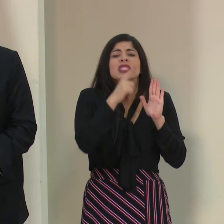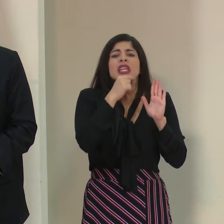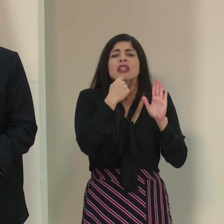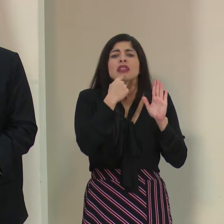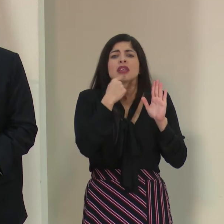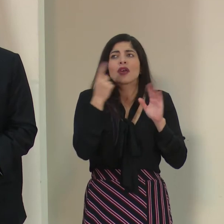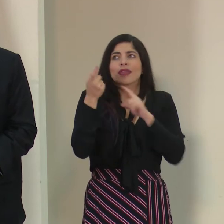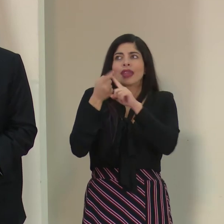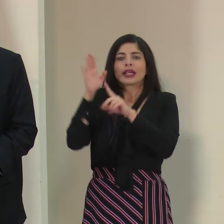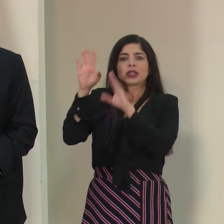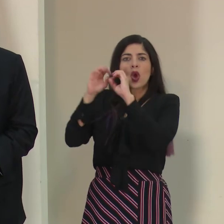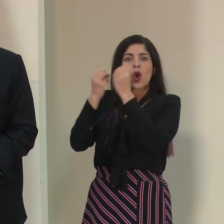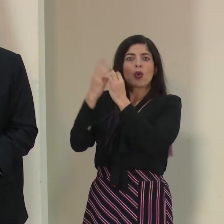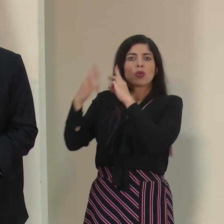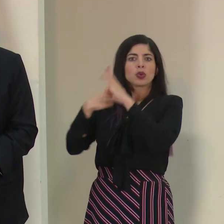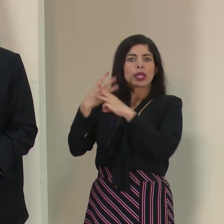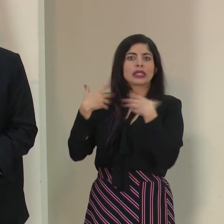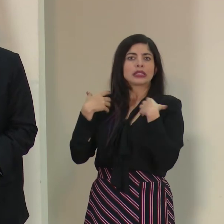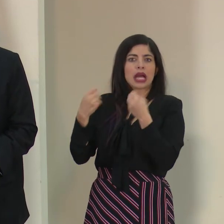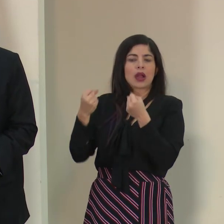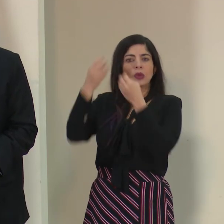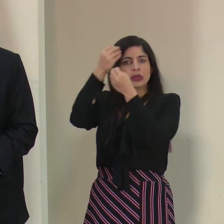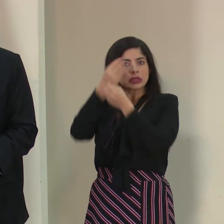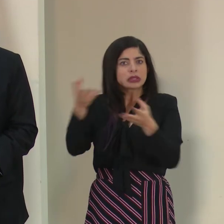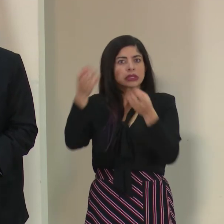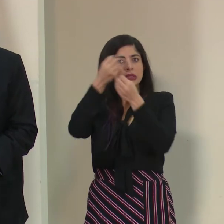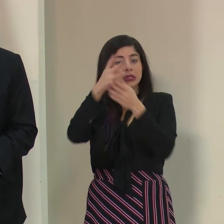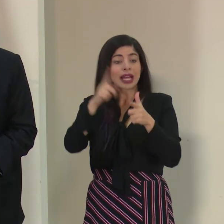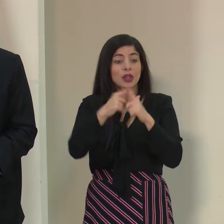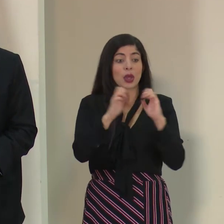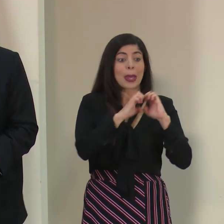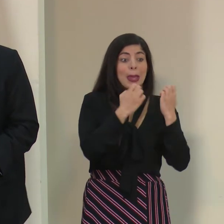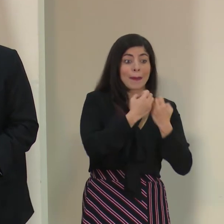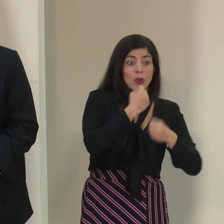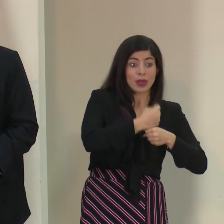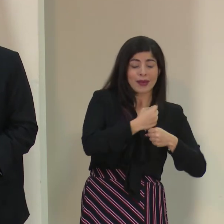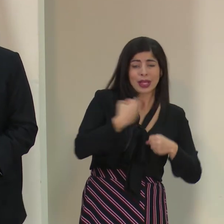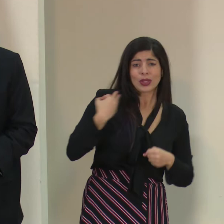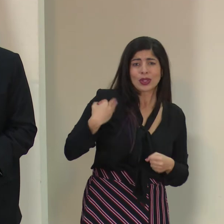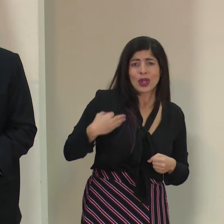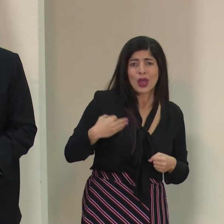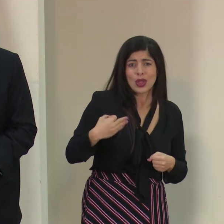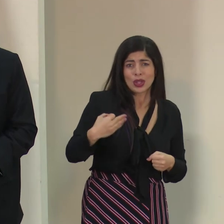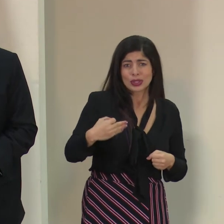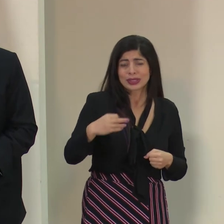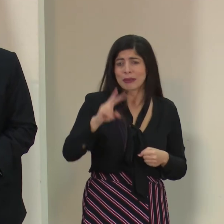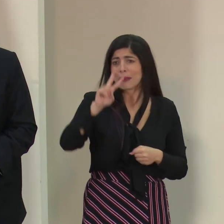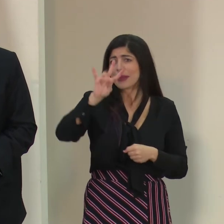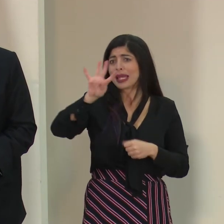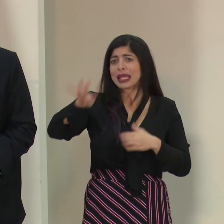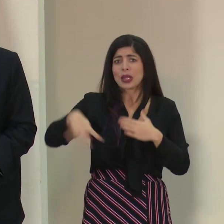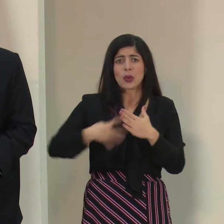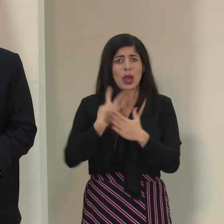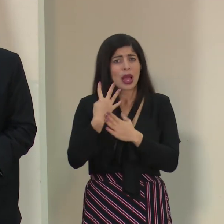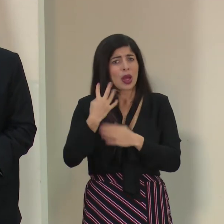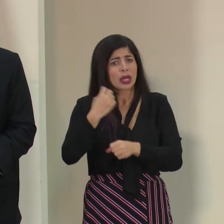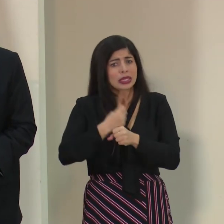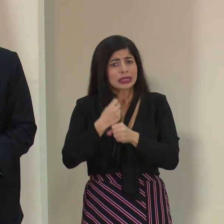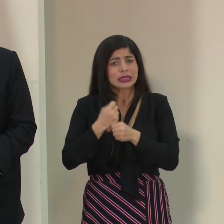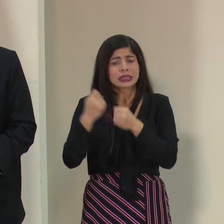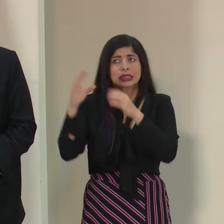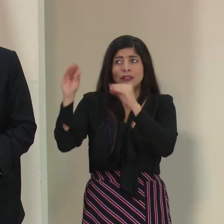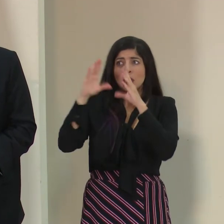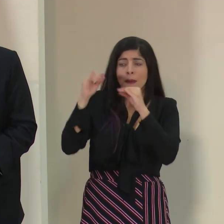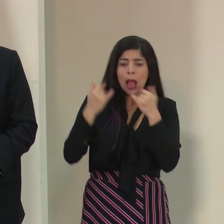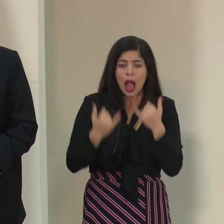prácticamente que todos los días hay equipos de trabajo que están trabajando día a día, las 24 horas del día actualizando